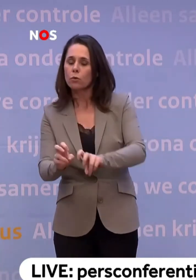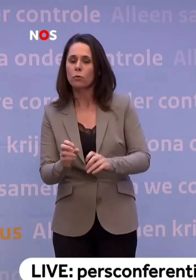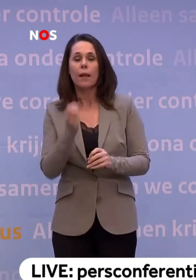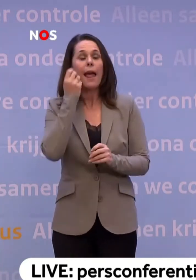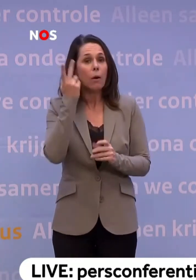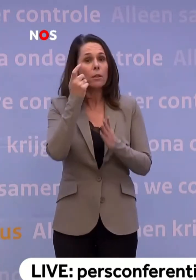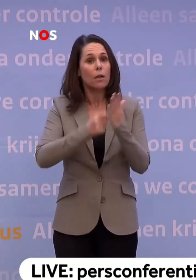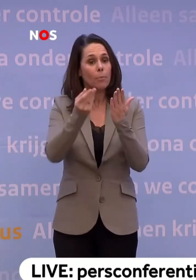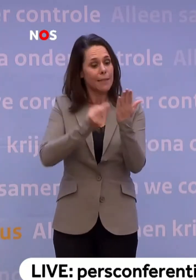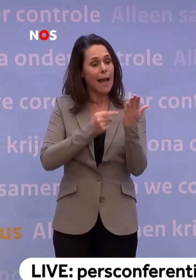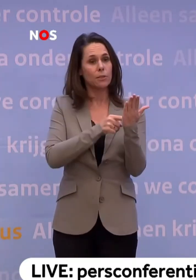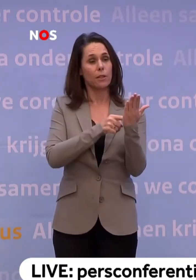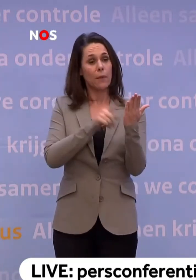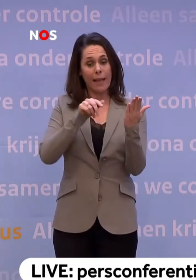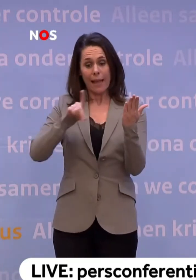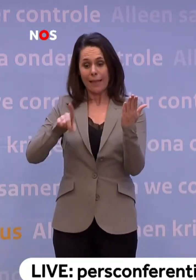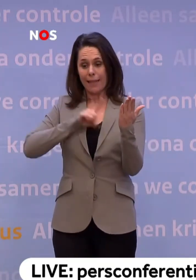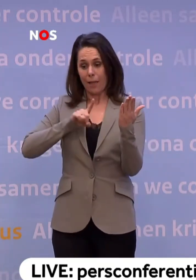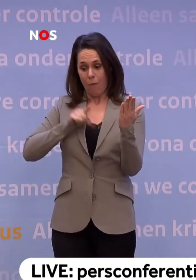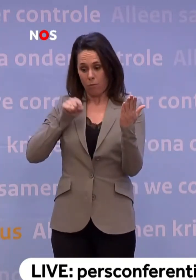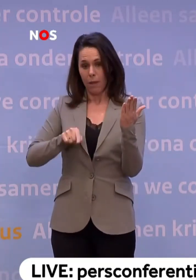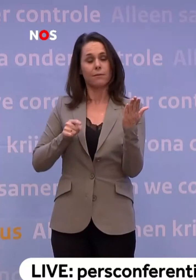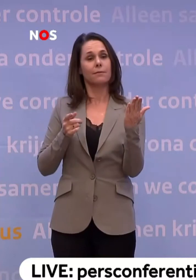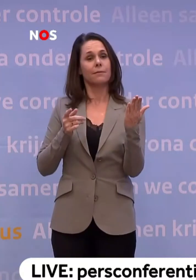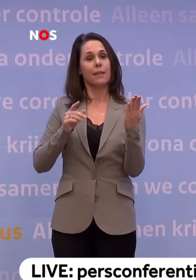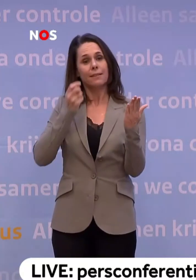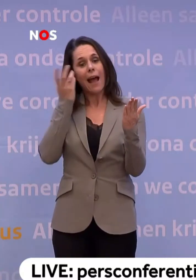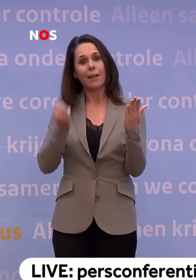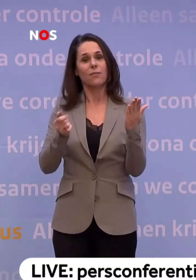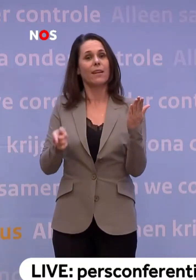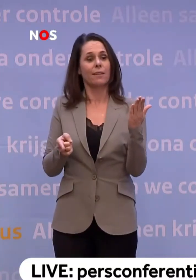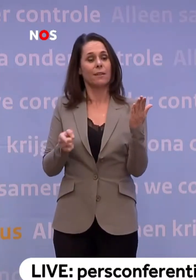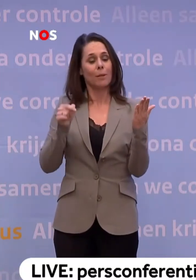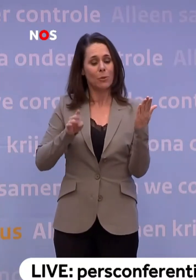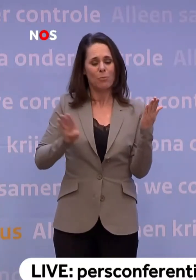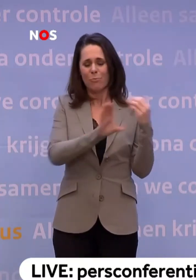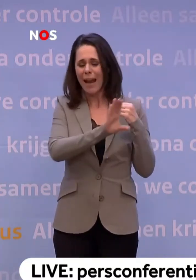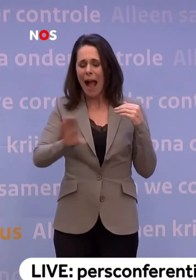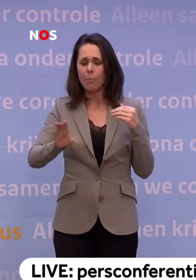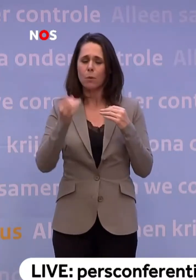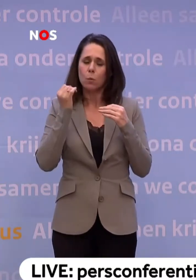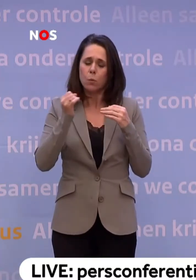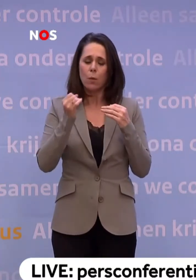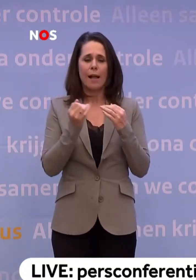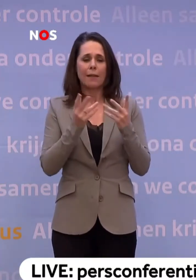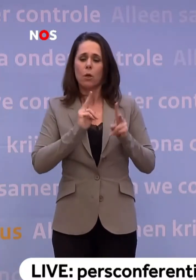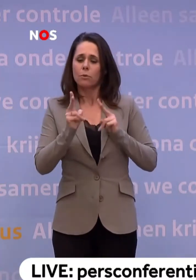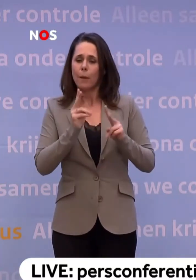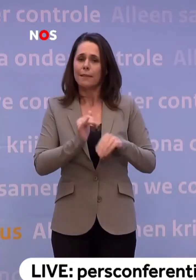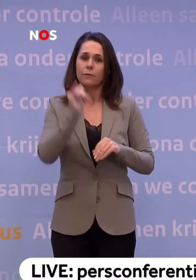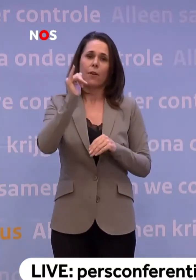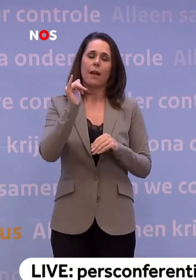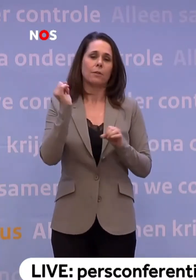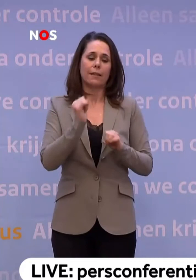ik daar de rapportages van. Dat is wat een GGD gewoon als corebusiness heeft. Alleen door Brabant en door de enorme verspreiding daar in Brabant... ...is dat gewoon niet meer op die manier te doen.